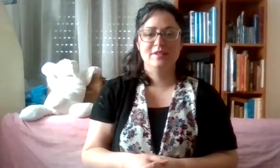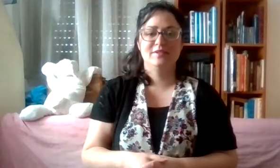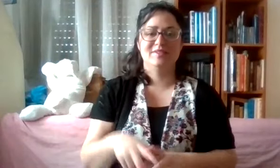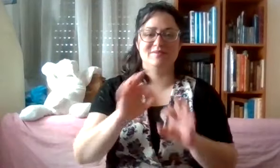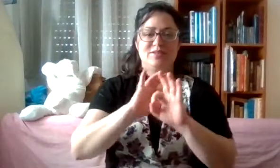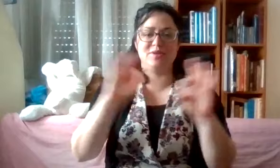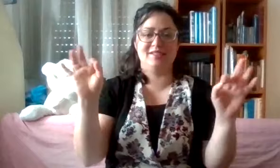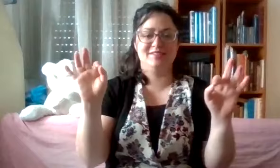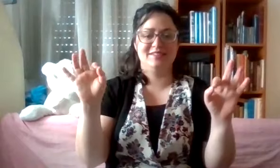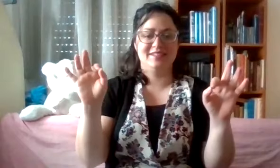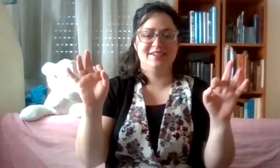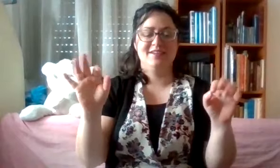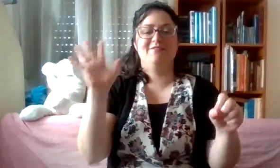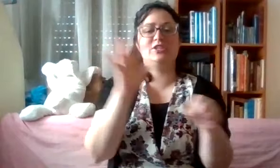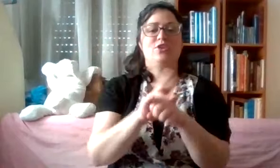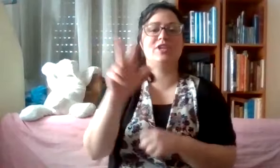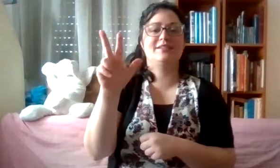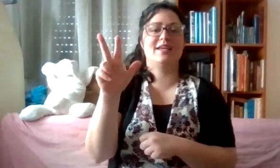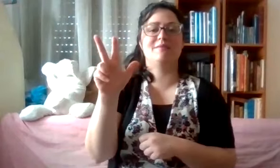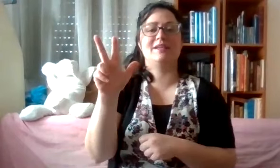מצוין. ו-13 מה זה?